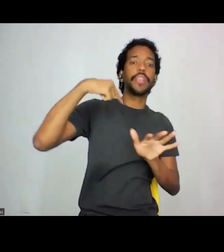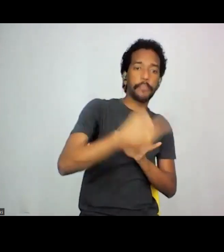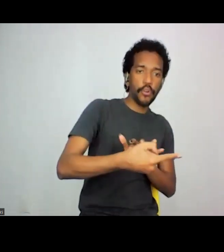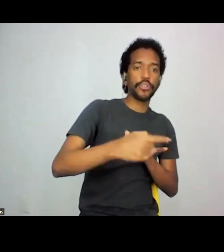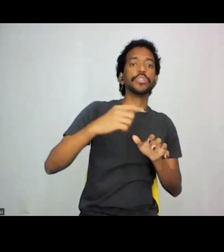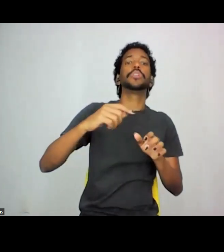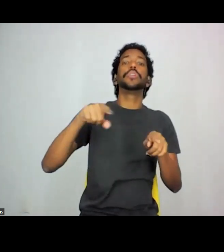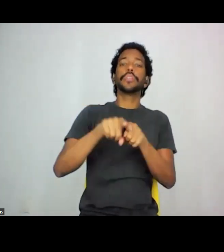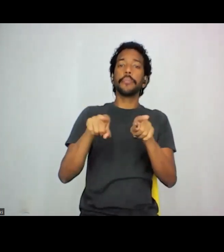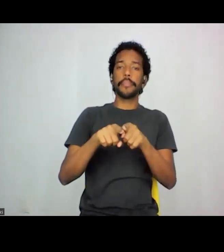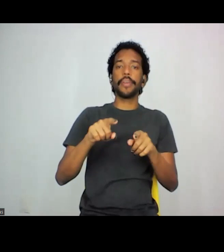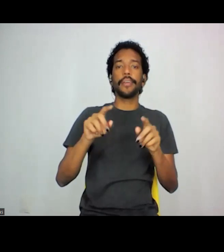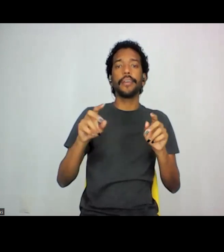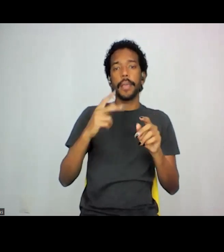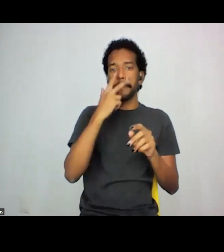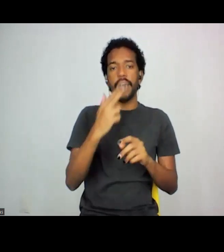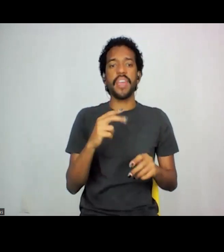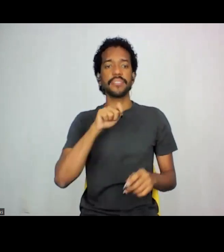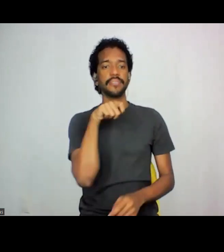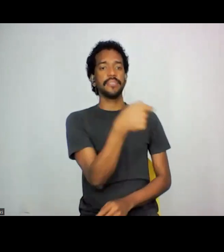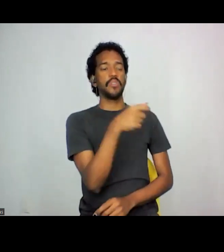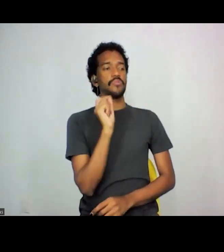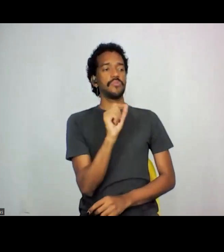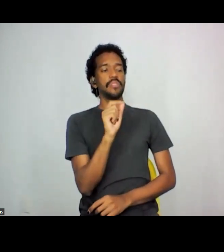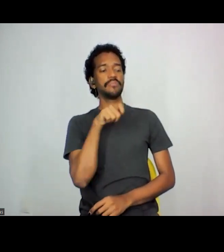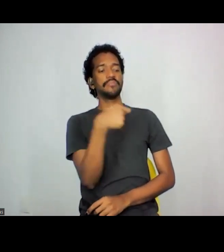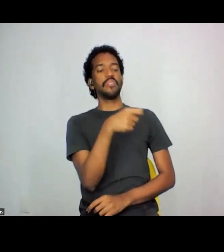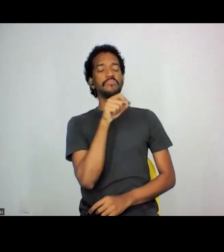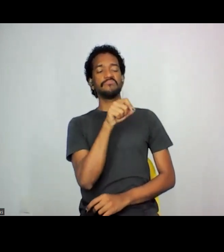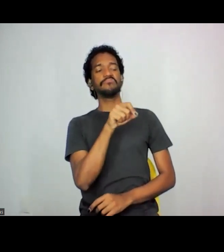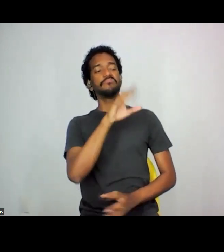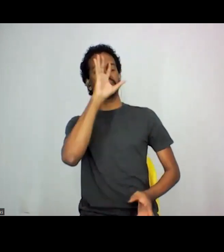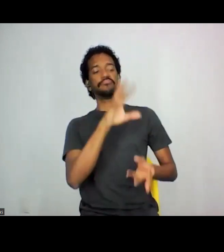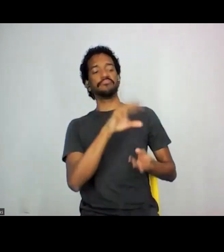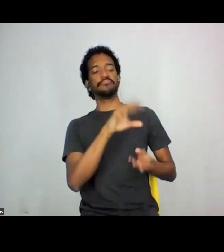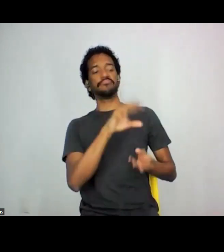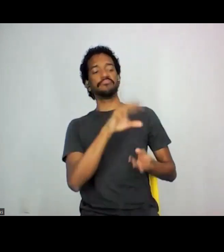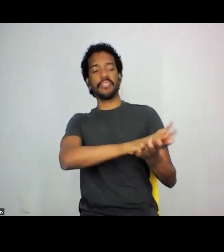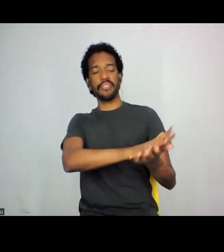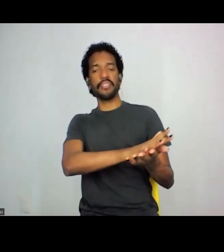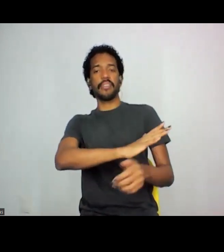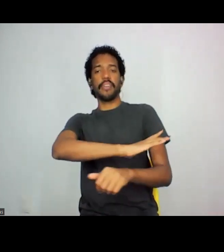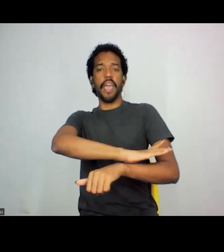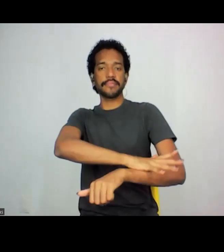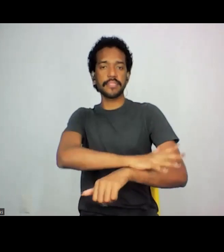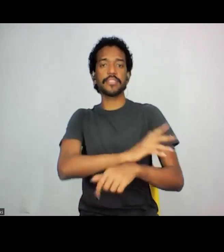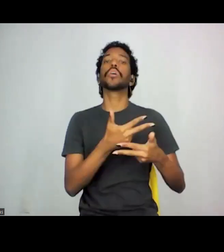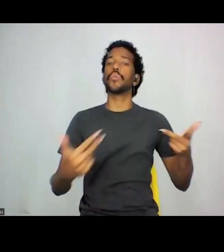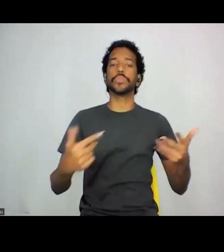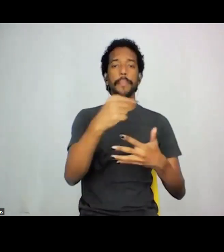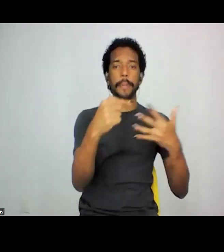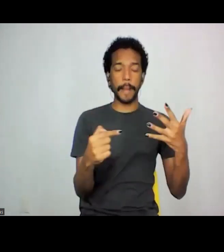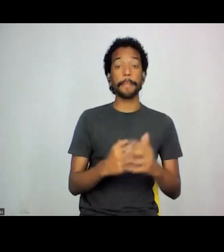subordinada, racista e pejorativa, em muitas vezes. Entendeu-se que o Museu Contemporâneo